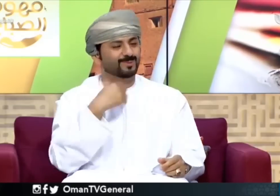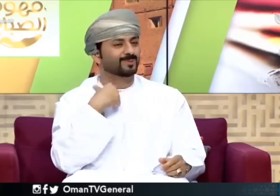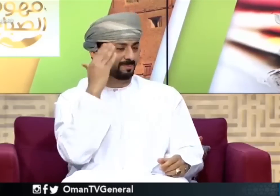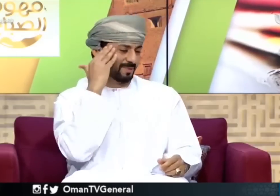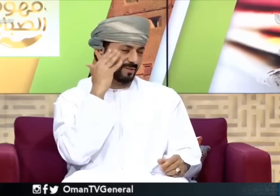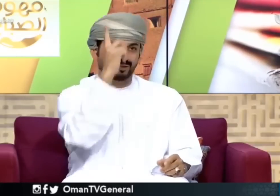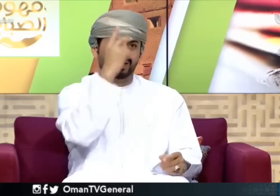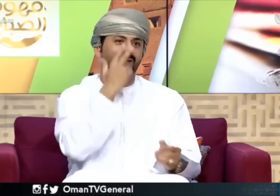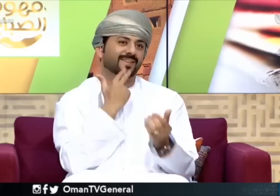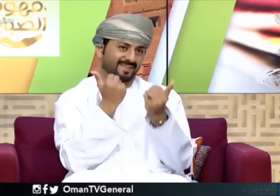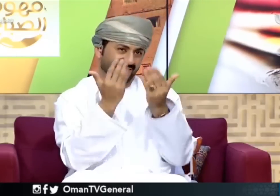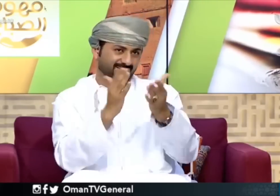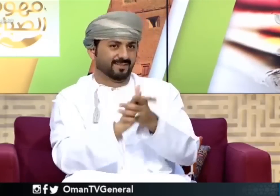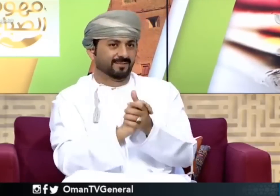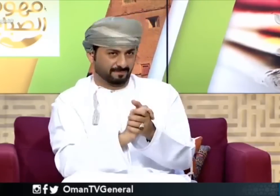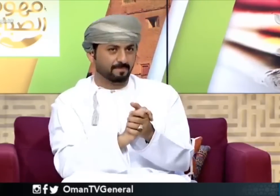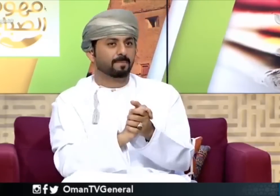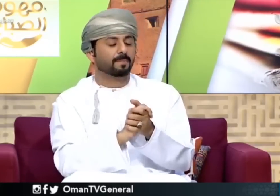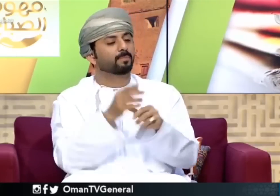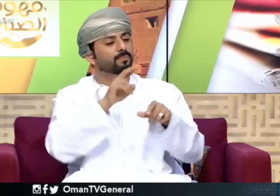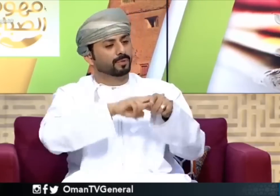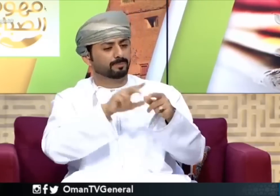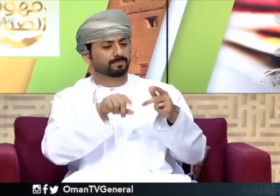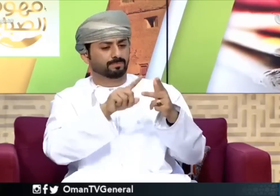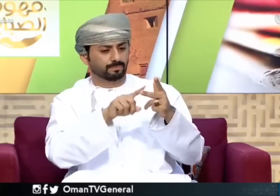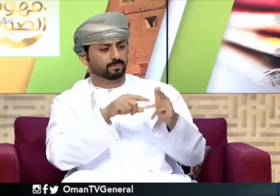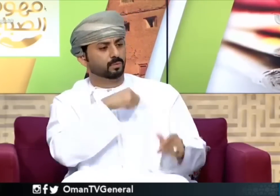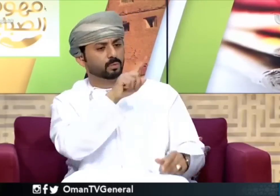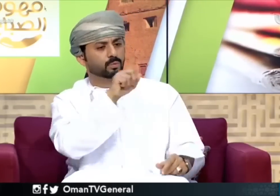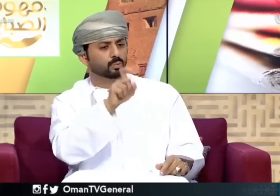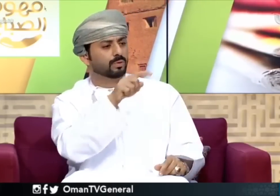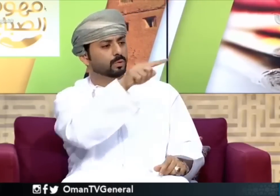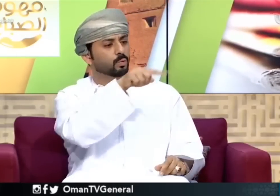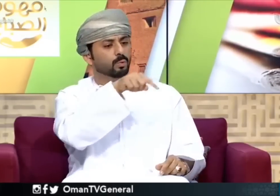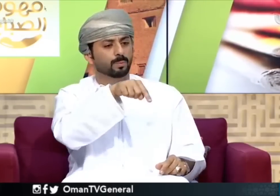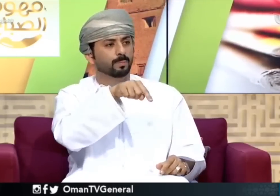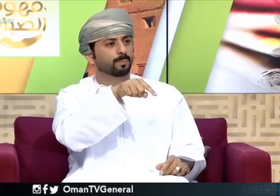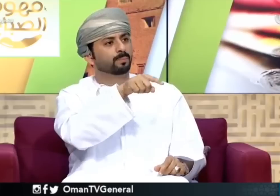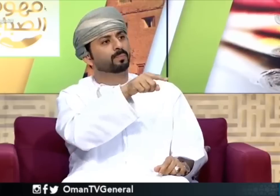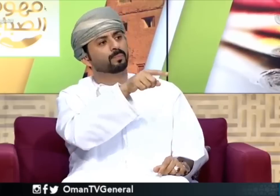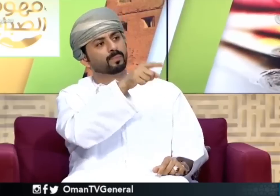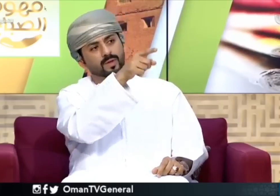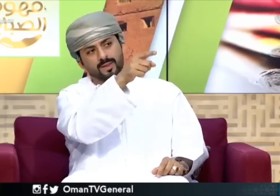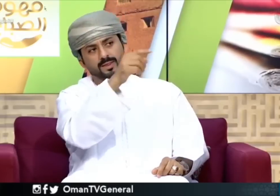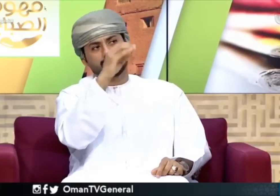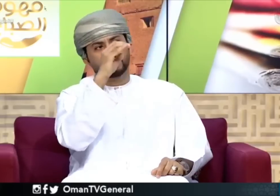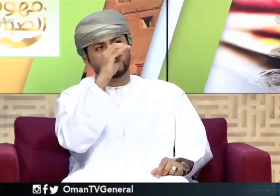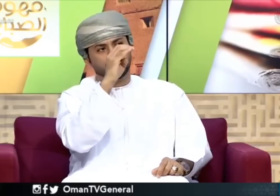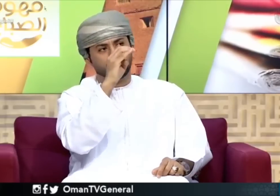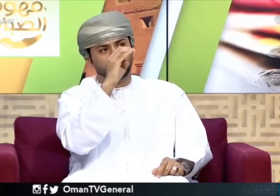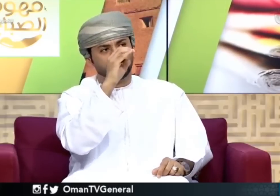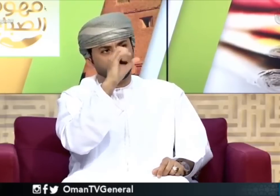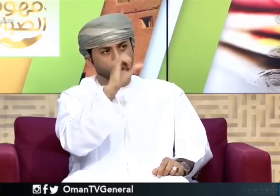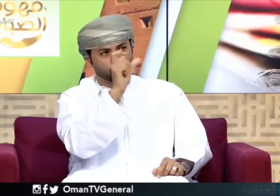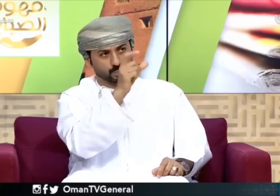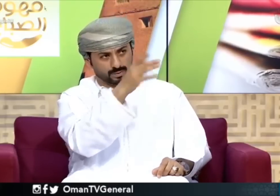أن يكون هذا موجود في السلطنة بإذن الله تعالى بعد ذلك نعم بالنسبة لجون